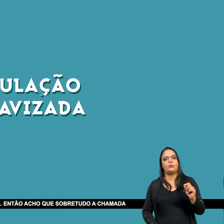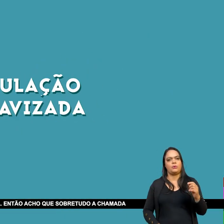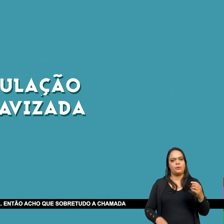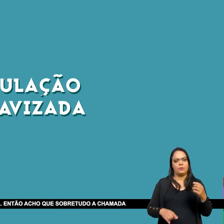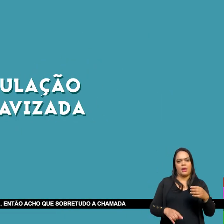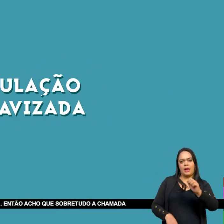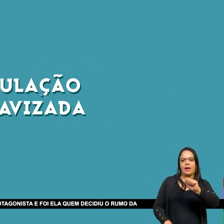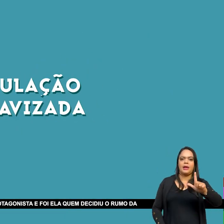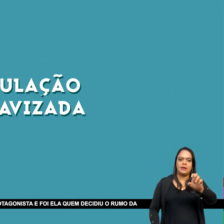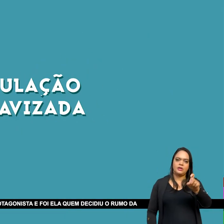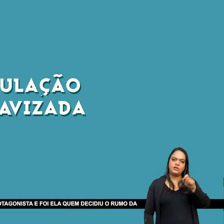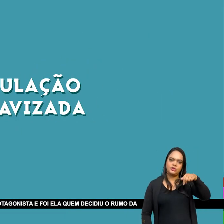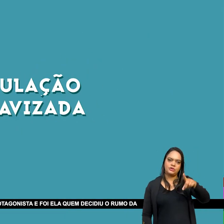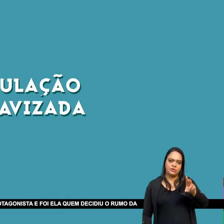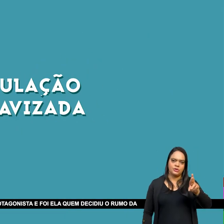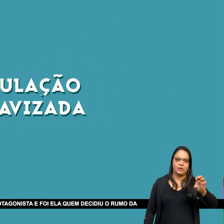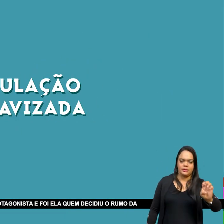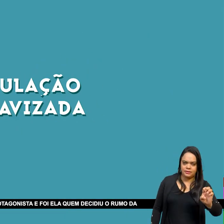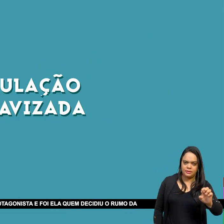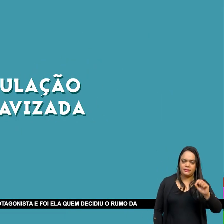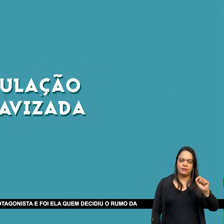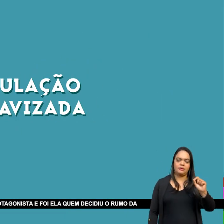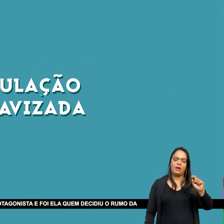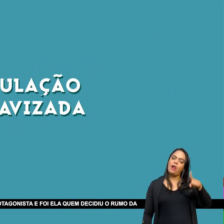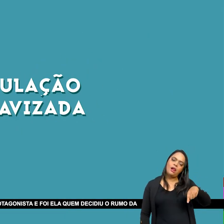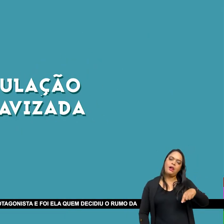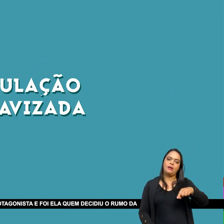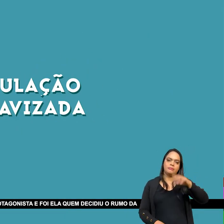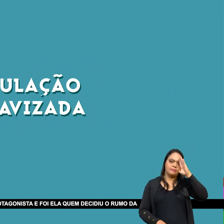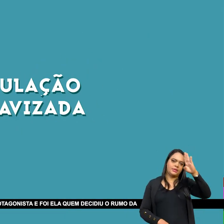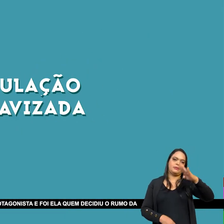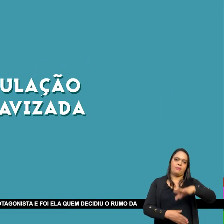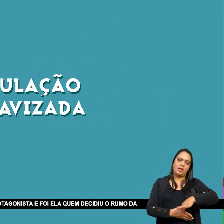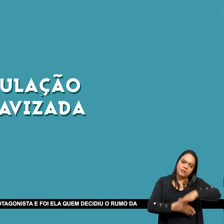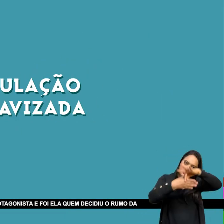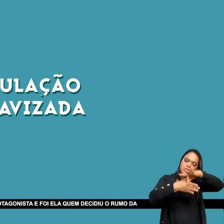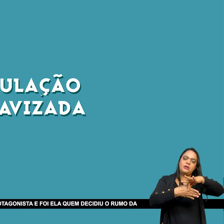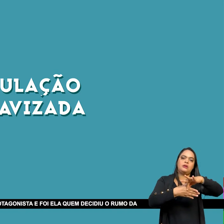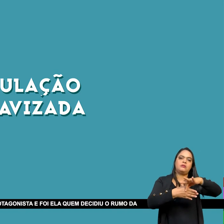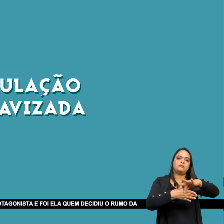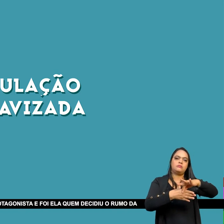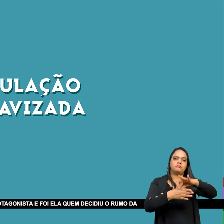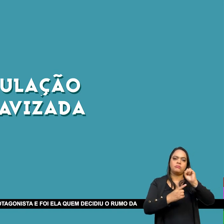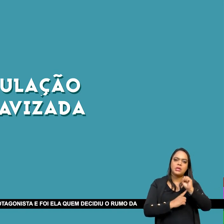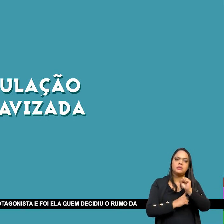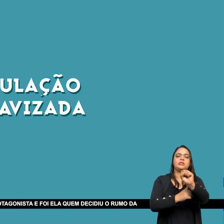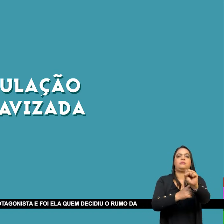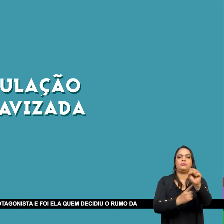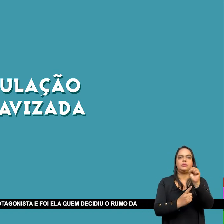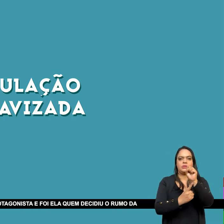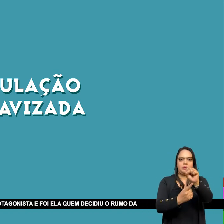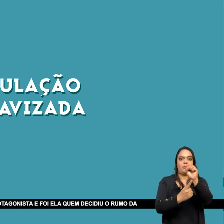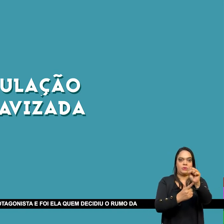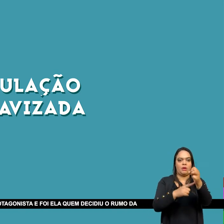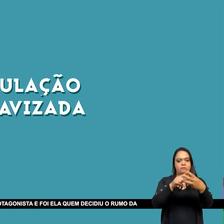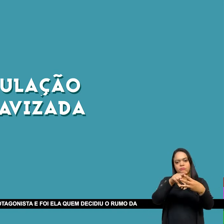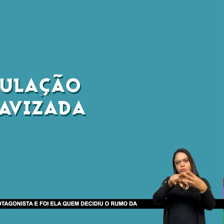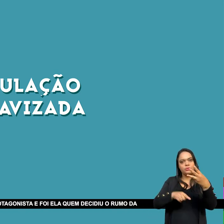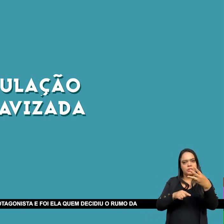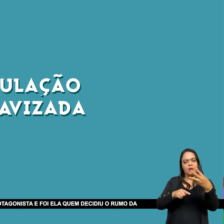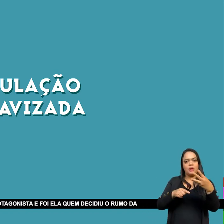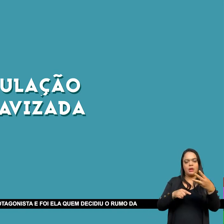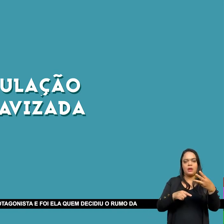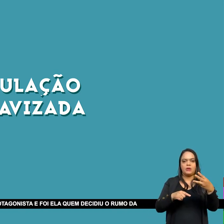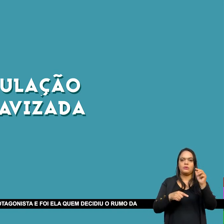A chamada A grande população Escrava Foi o principal Foi o protagonista E foi ela Quem